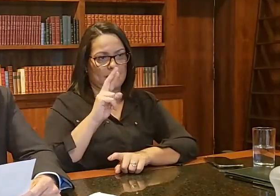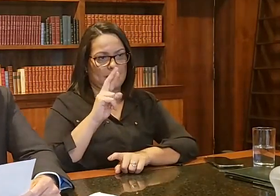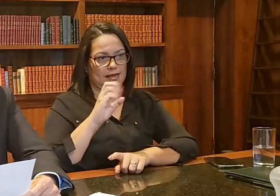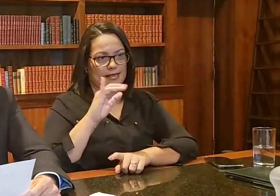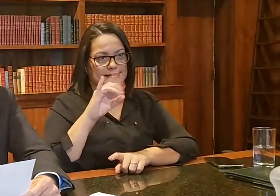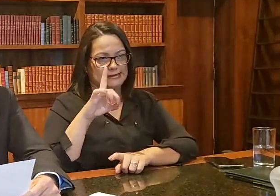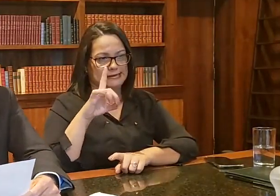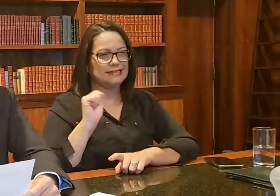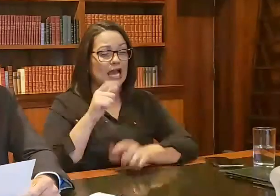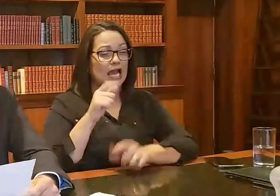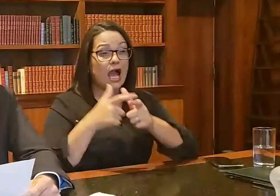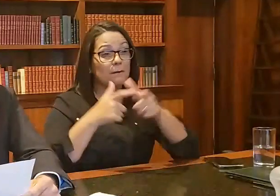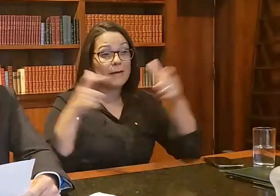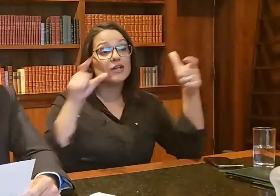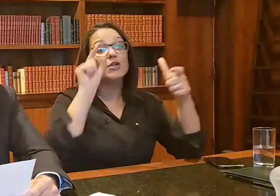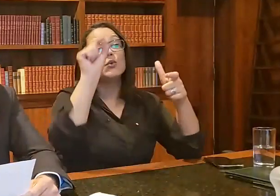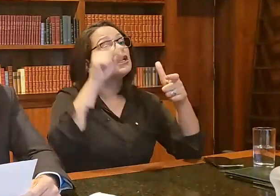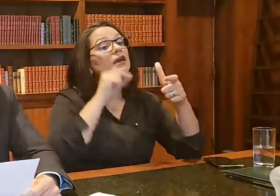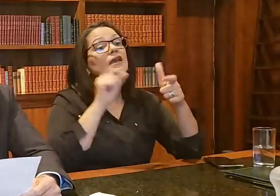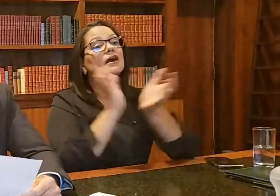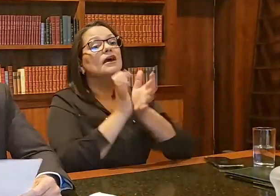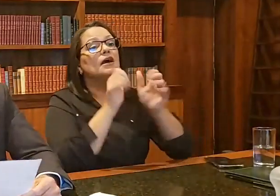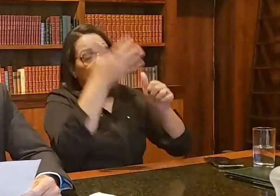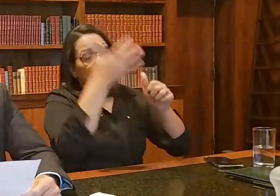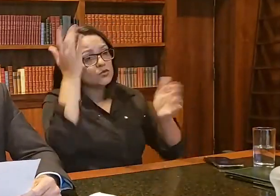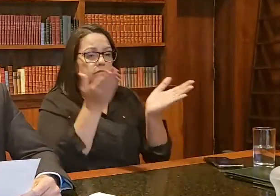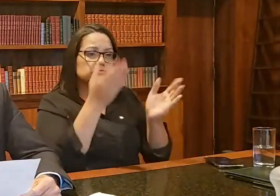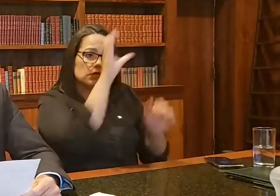economia vem dos fiéis que visitam lá